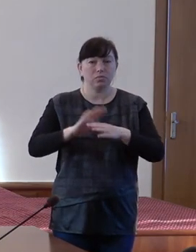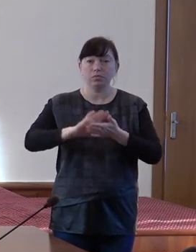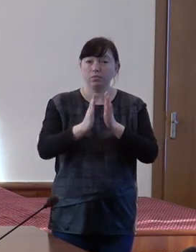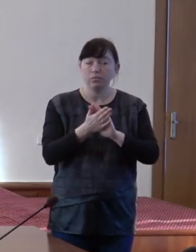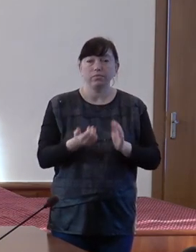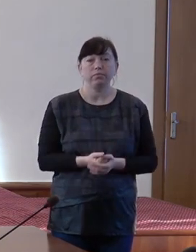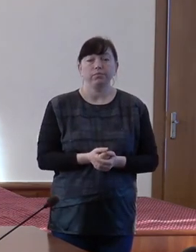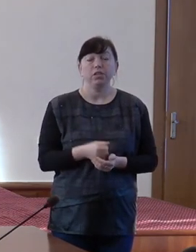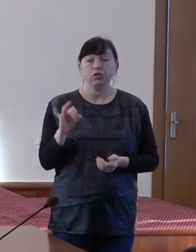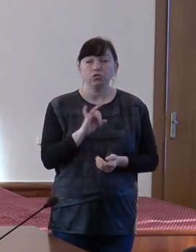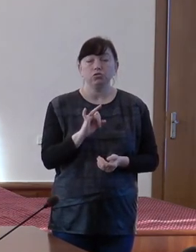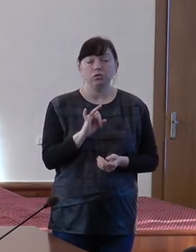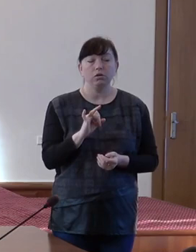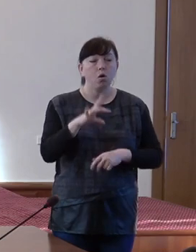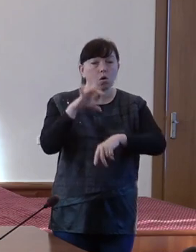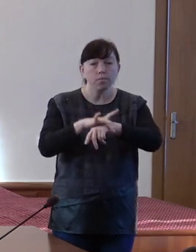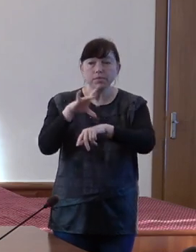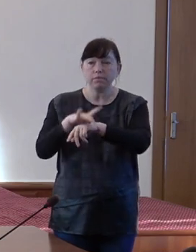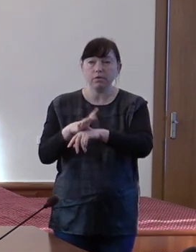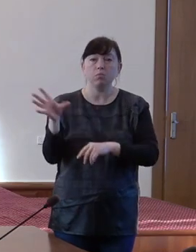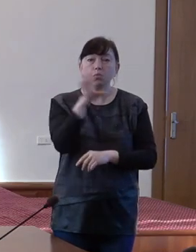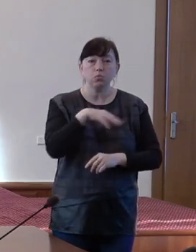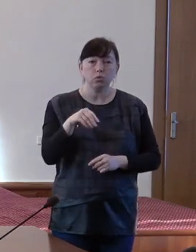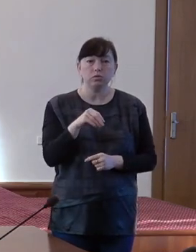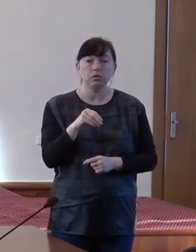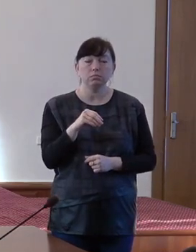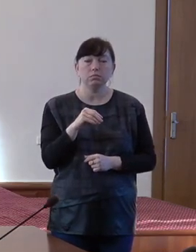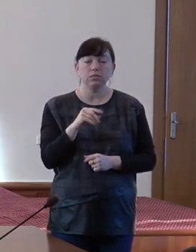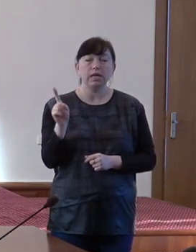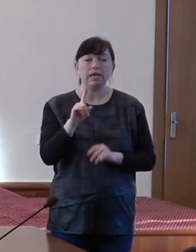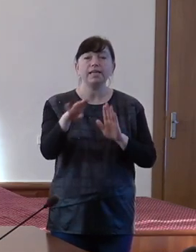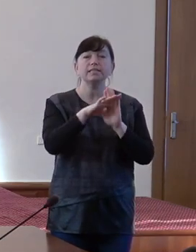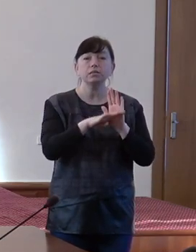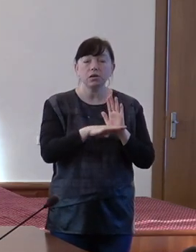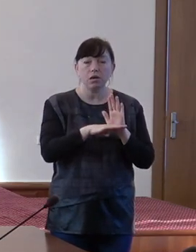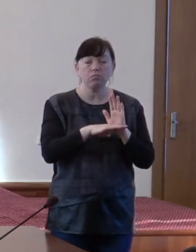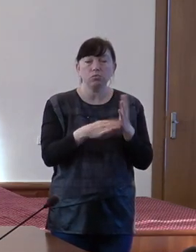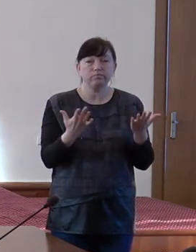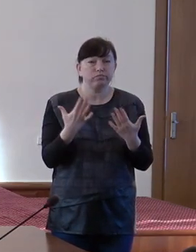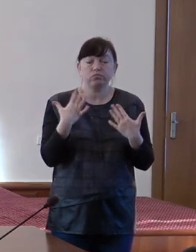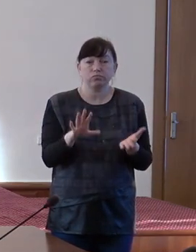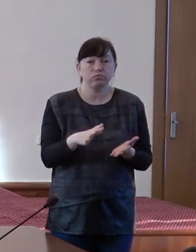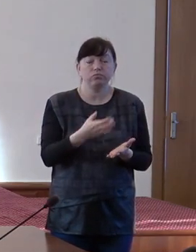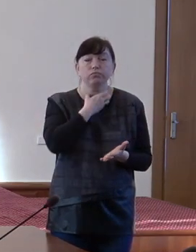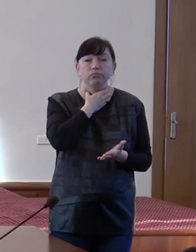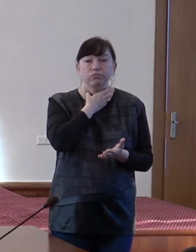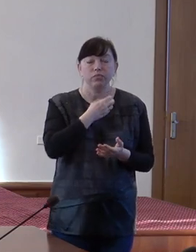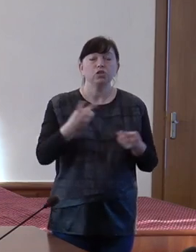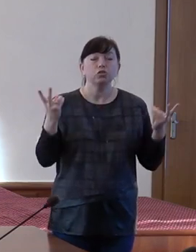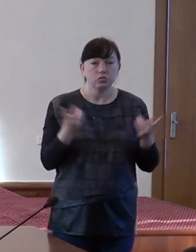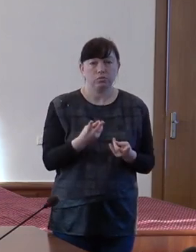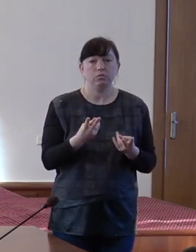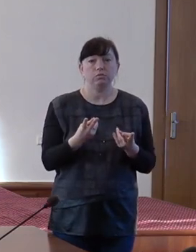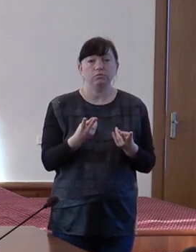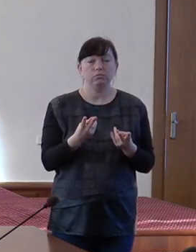și observăm cu toții că Sistemul este la limită și are nevoie